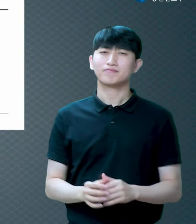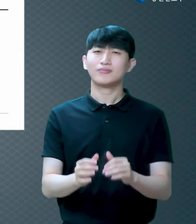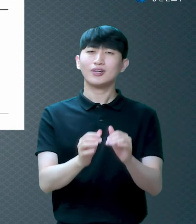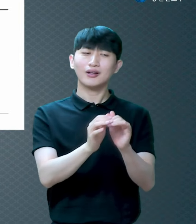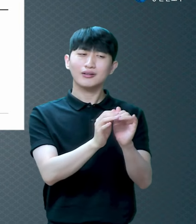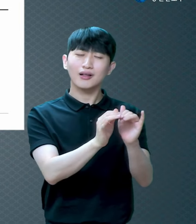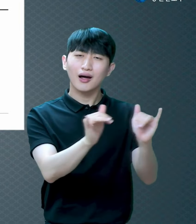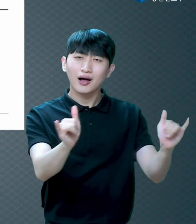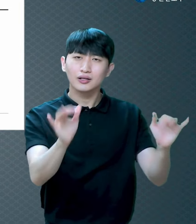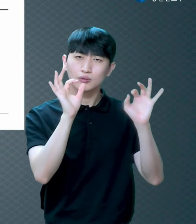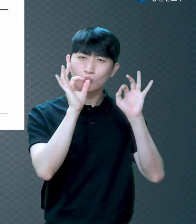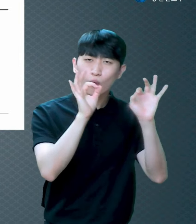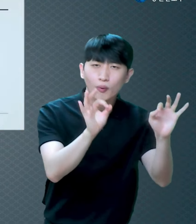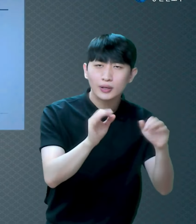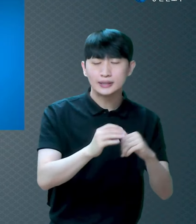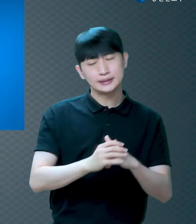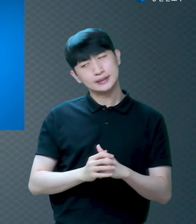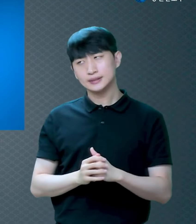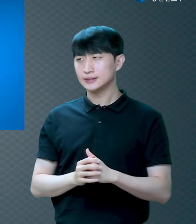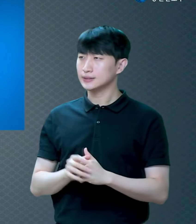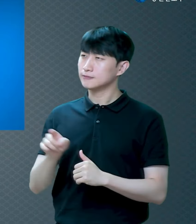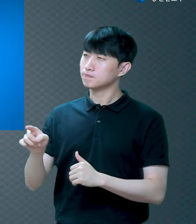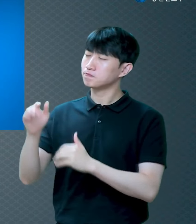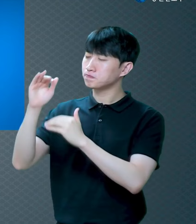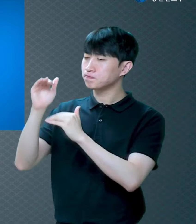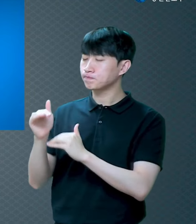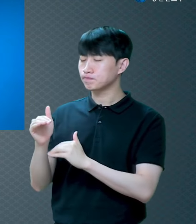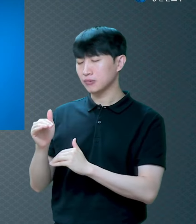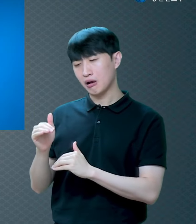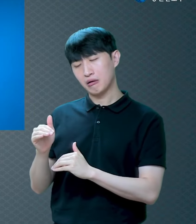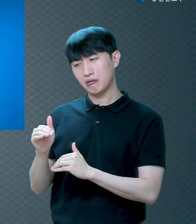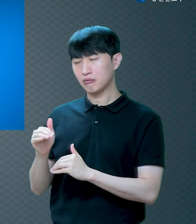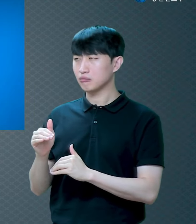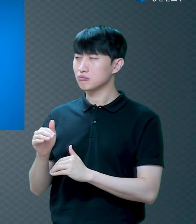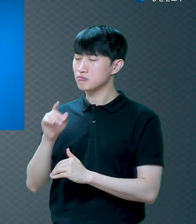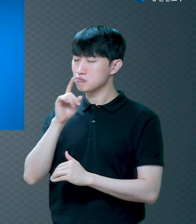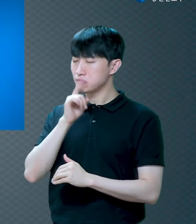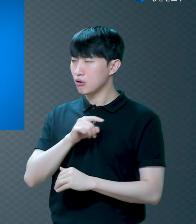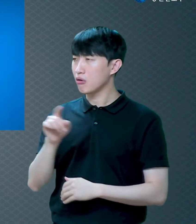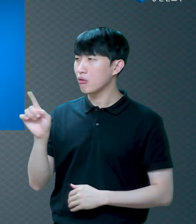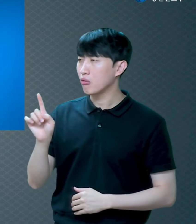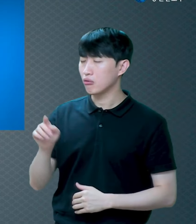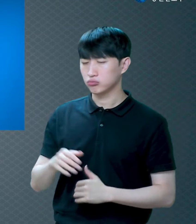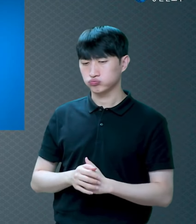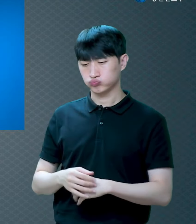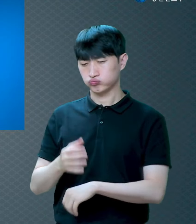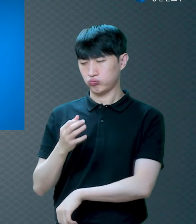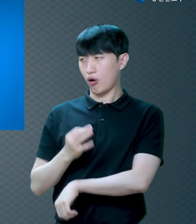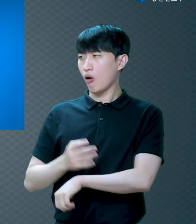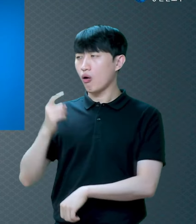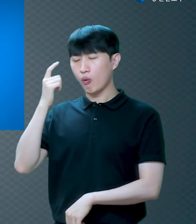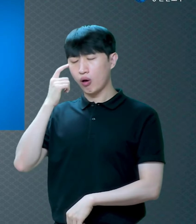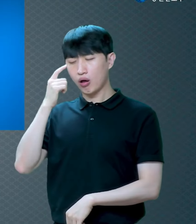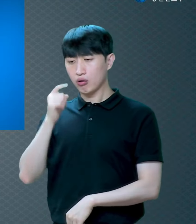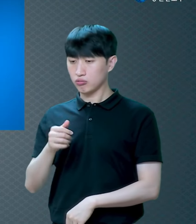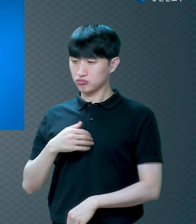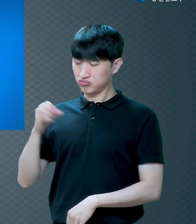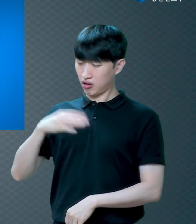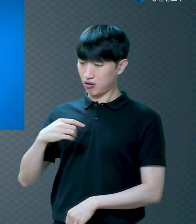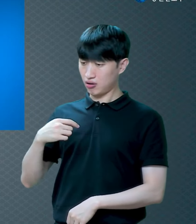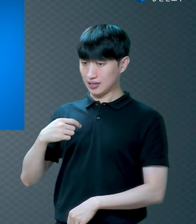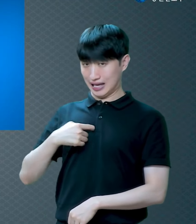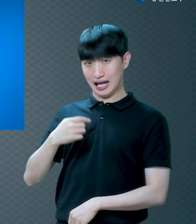자기 머리로 이해가 안 되니까 야 그게 말이 되냐 너무 쉽잖아 믿기만 하면 된다고